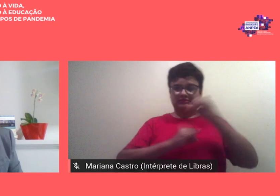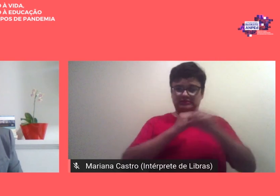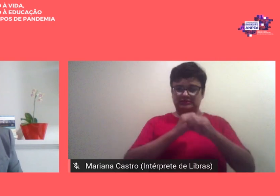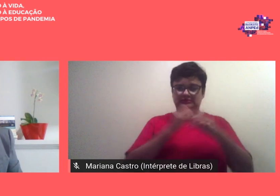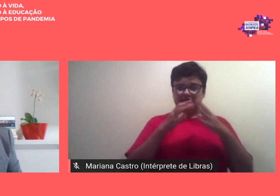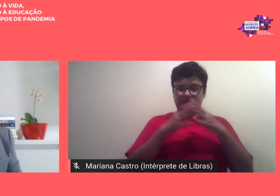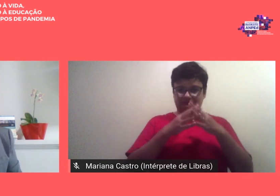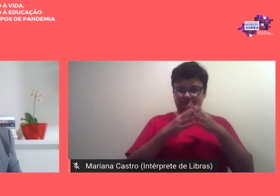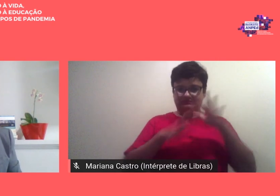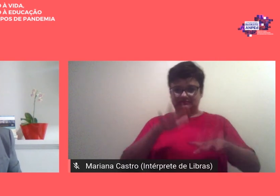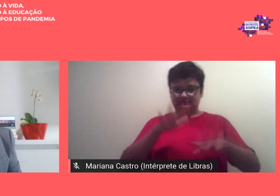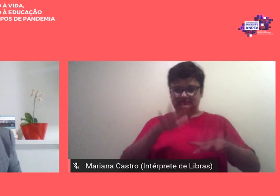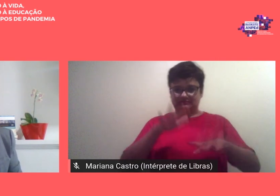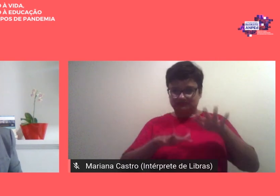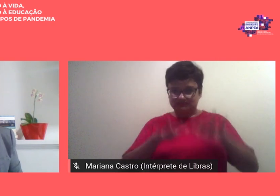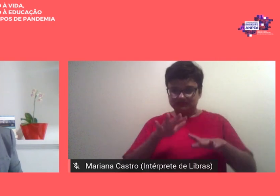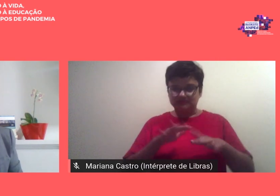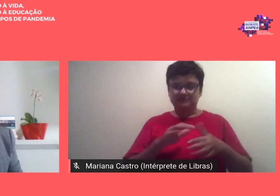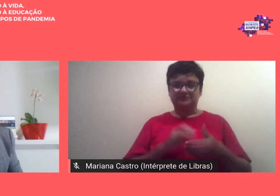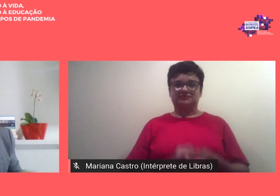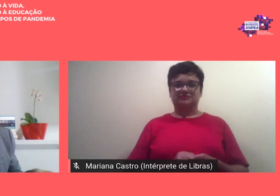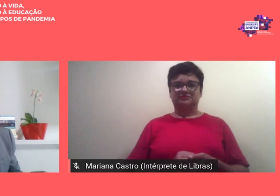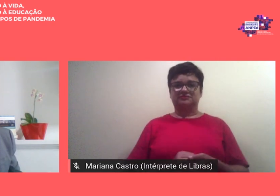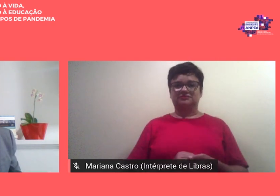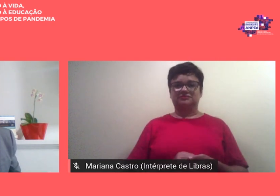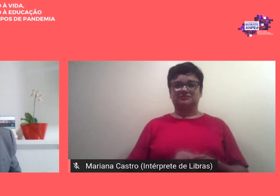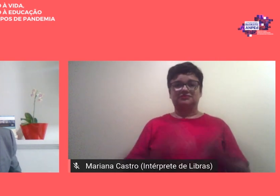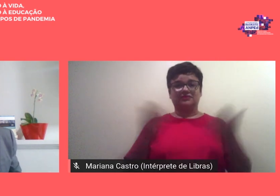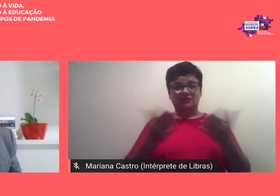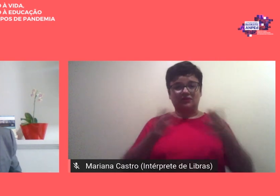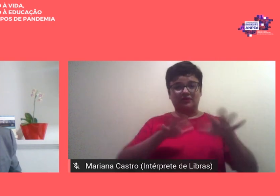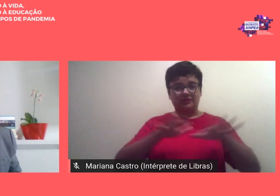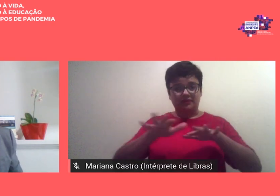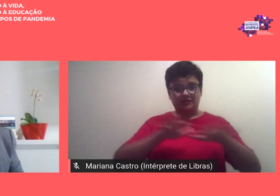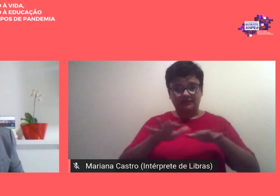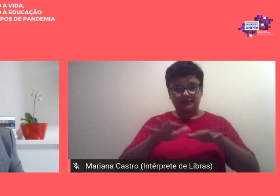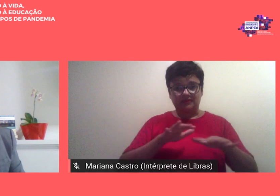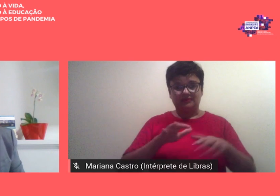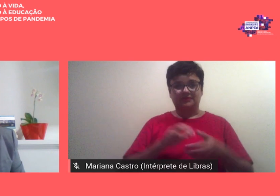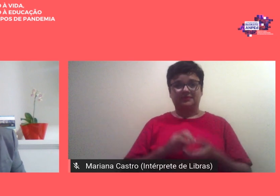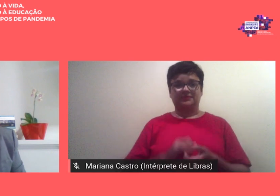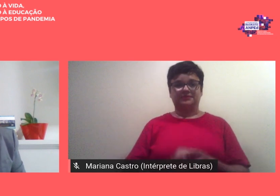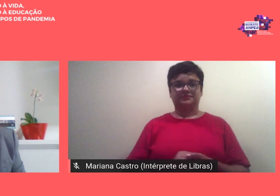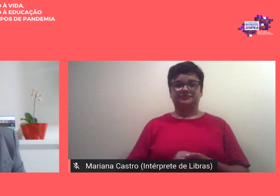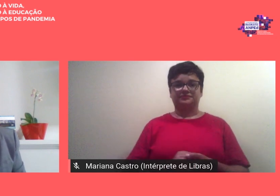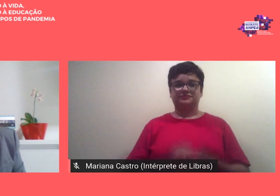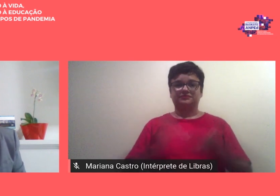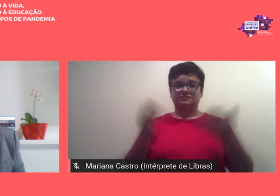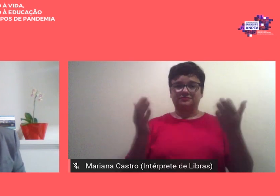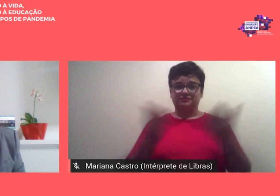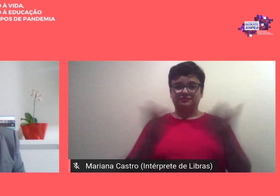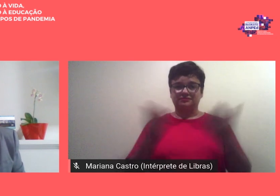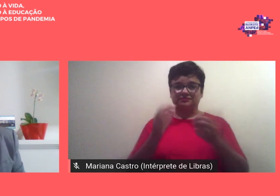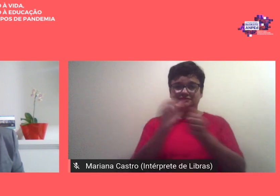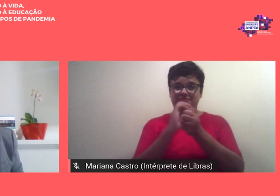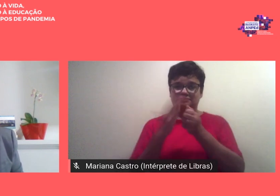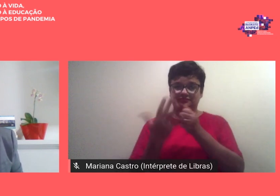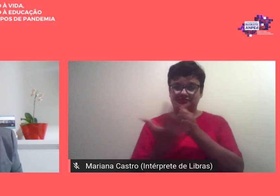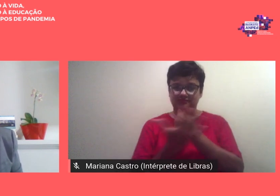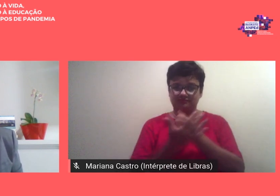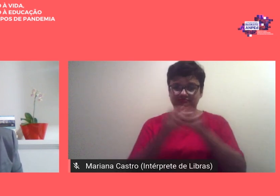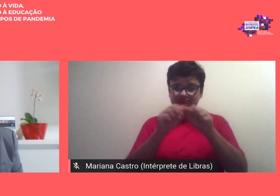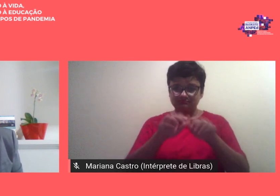então nesse nesse movimento em meio a uma pandemia essa